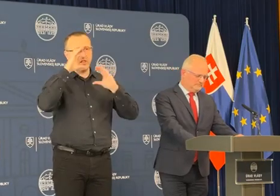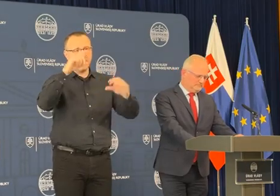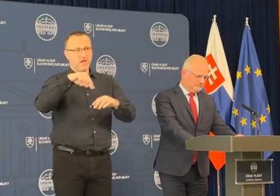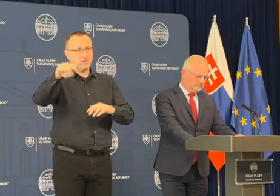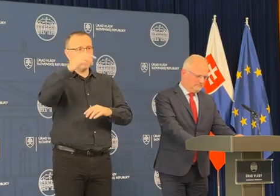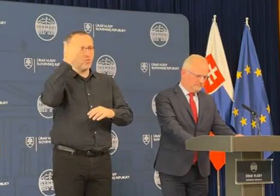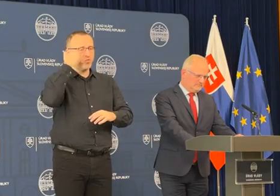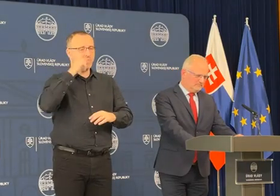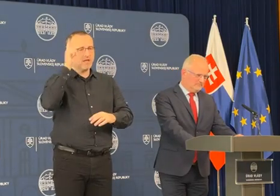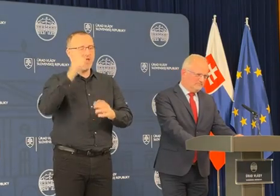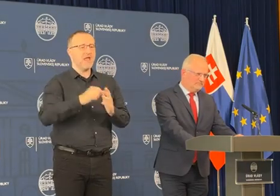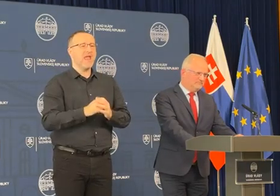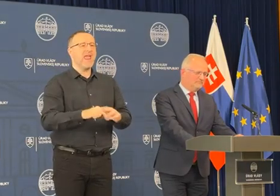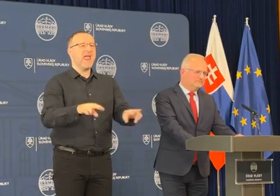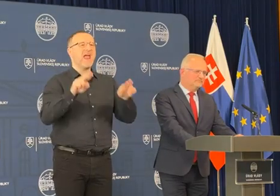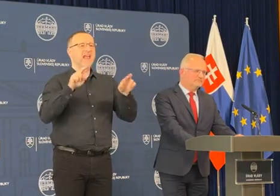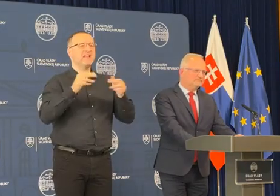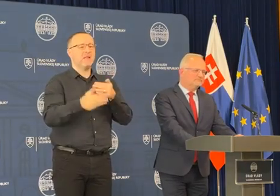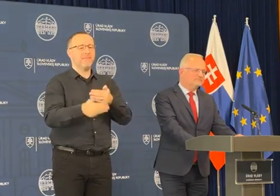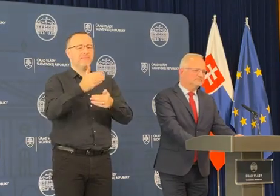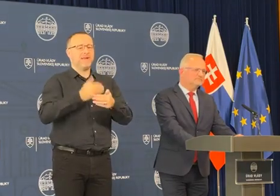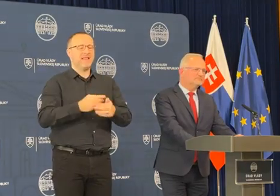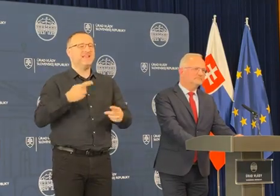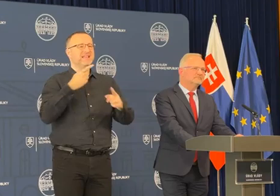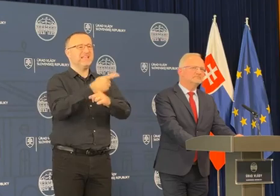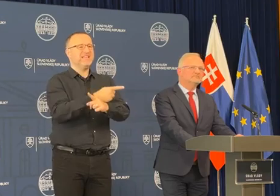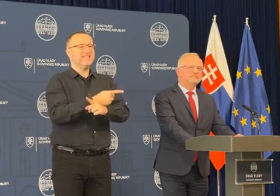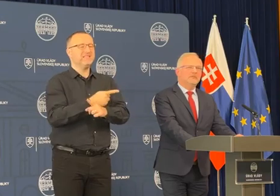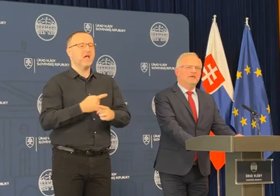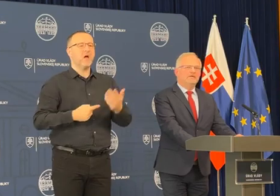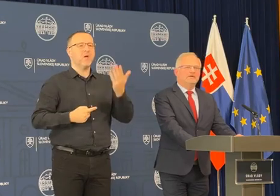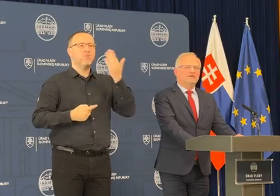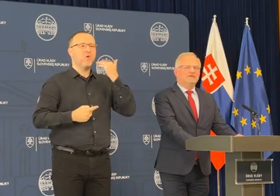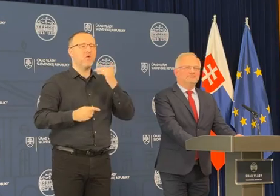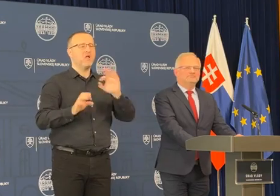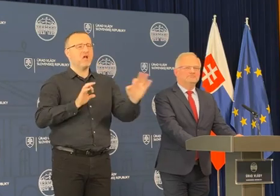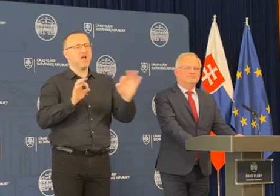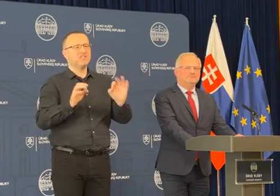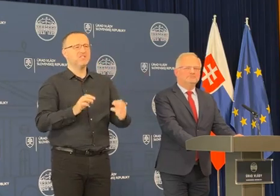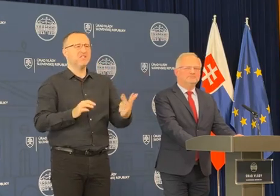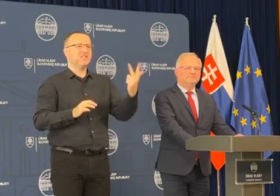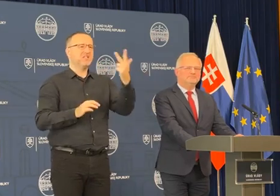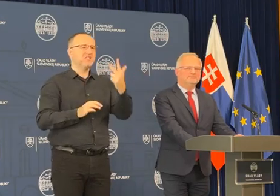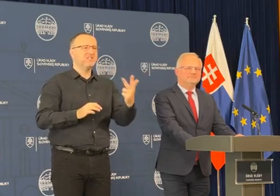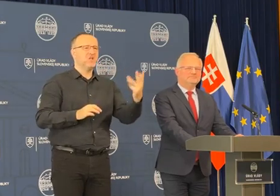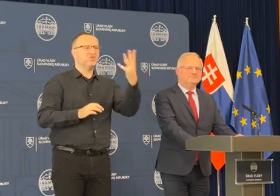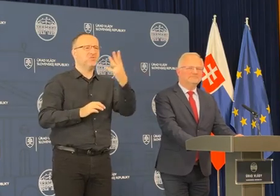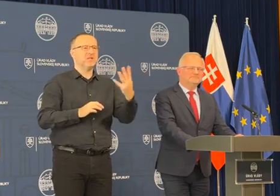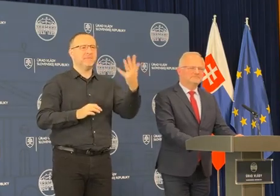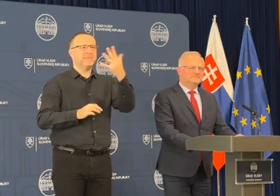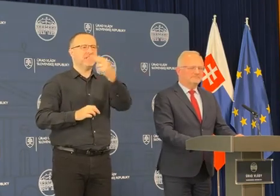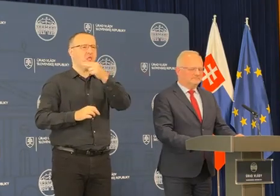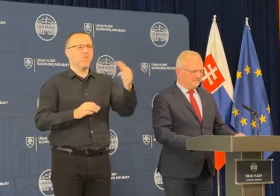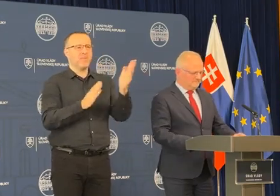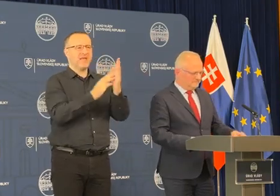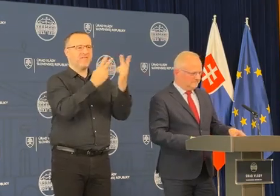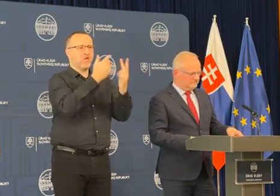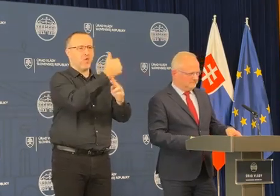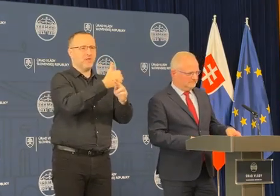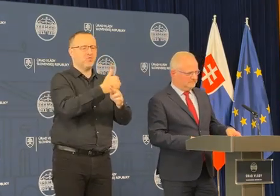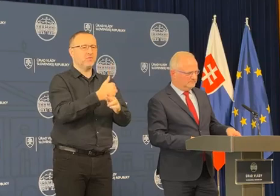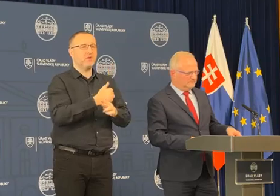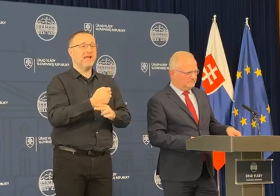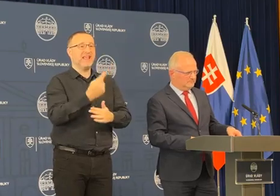že tá elektrická energia pred krízou sa pohybovala 30-50 eur. Keď si zoberiete len